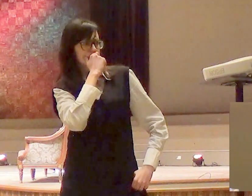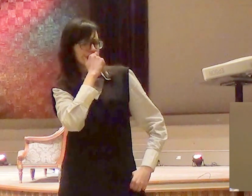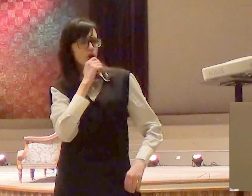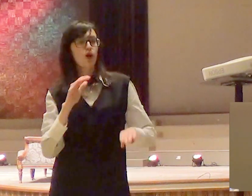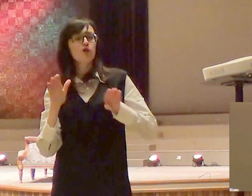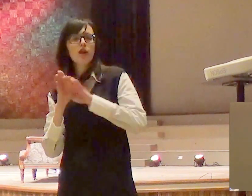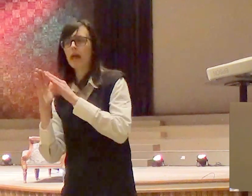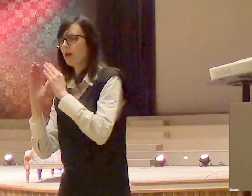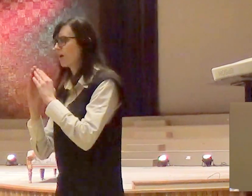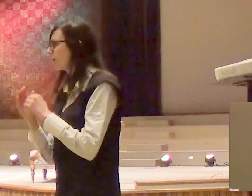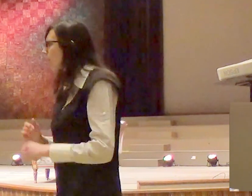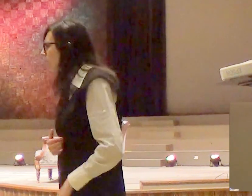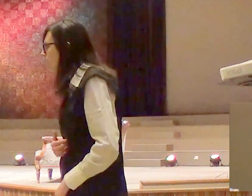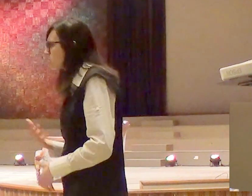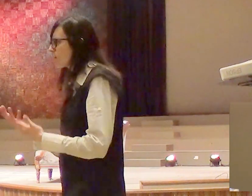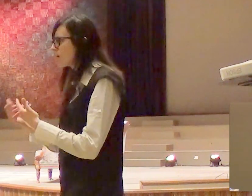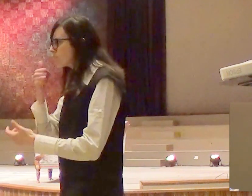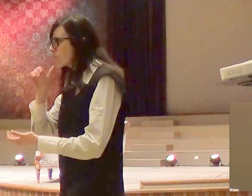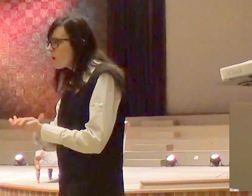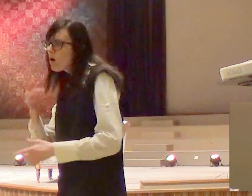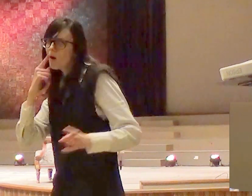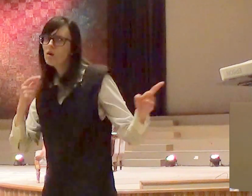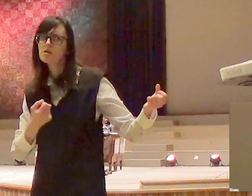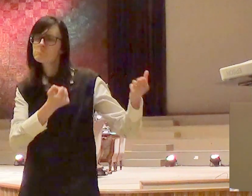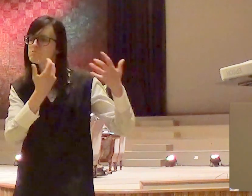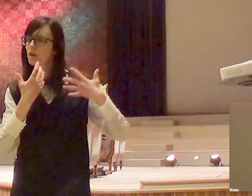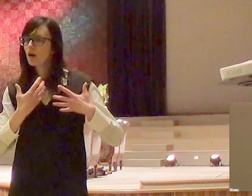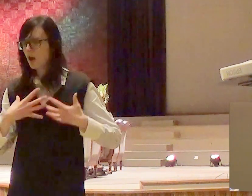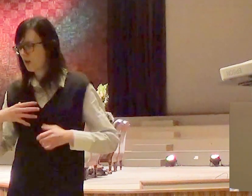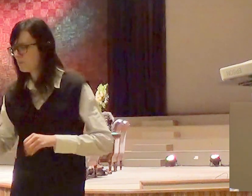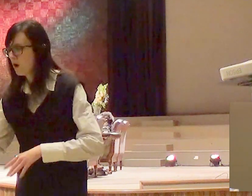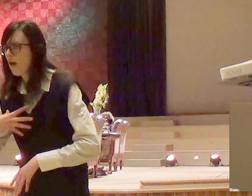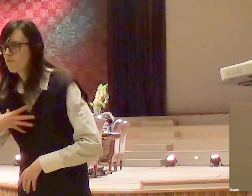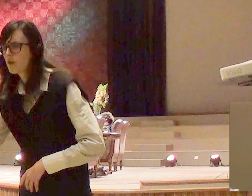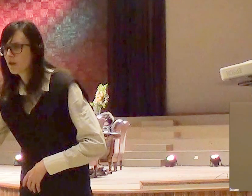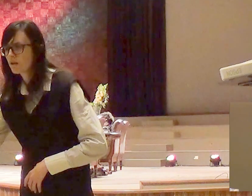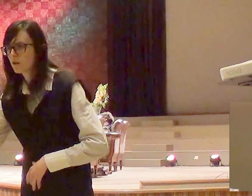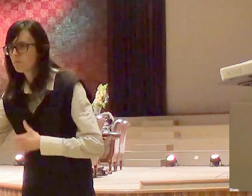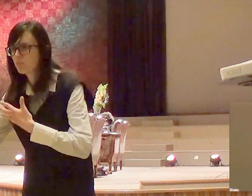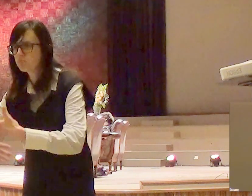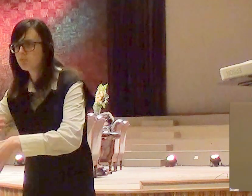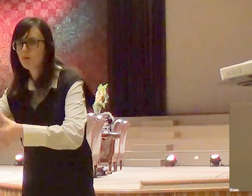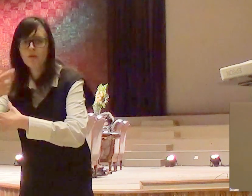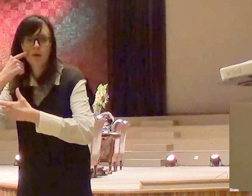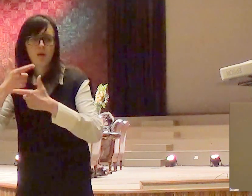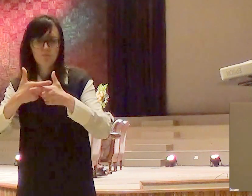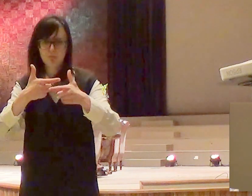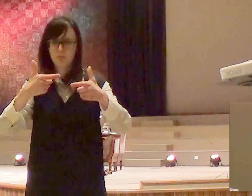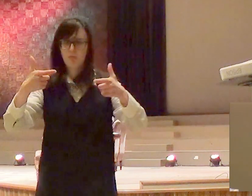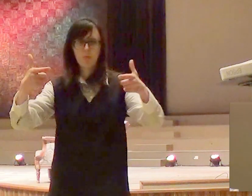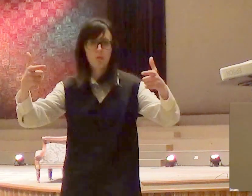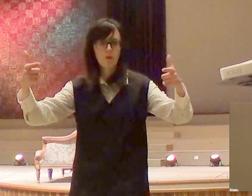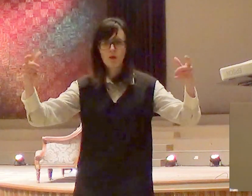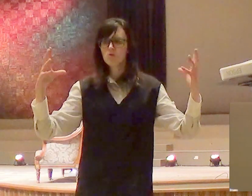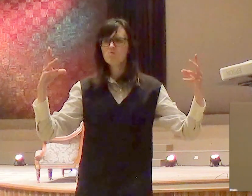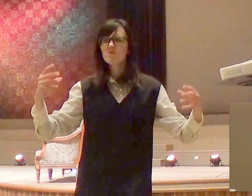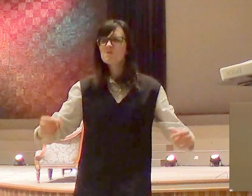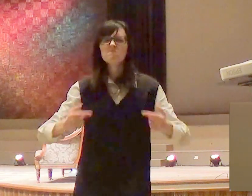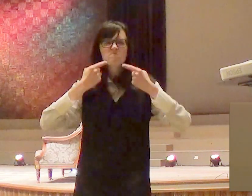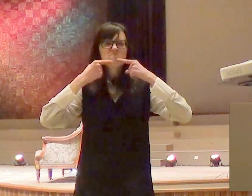e começaram a falar com os seus filhos. E filhos e esposas tinham agora coisas, não é, que eram